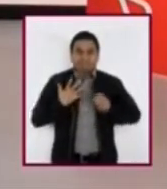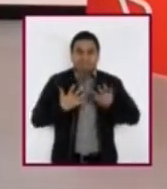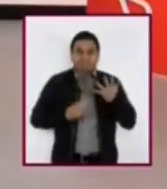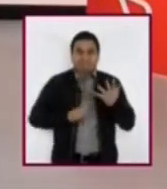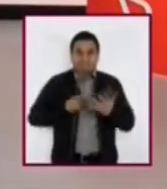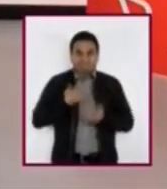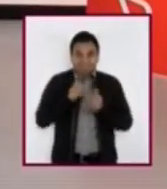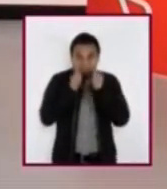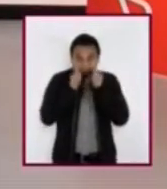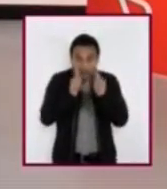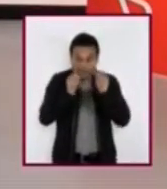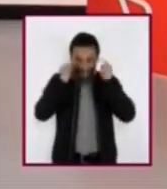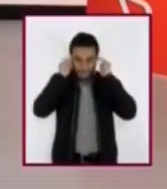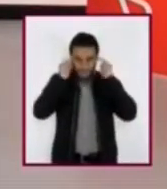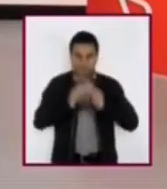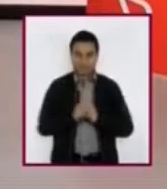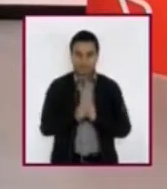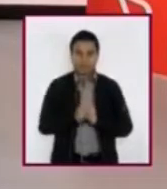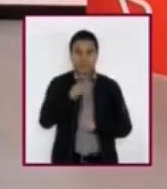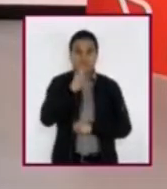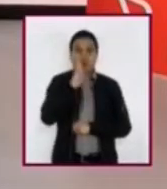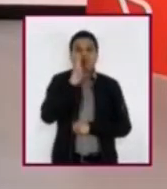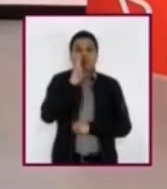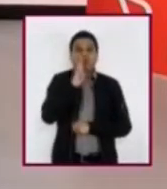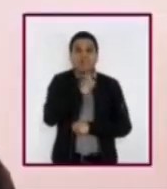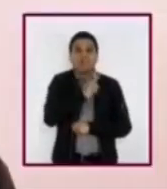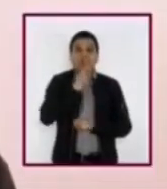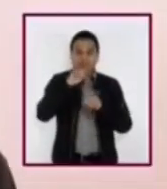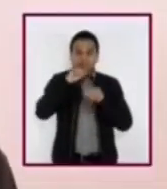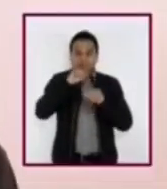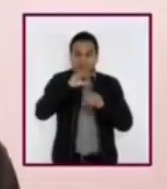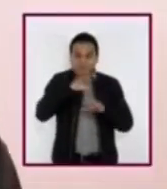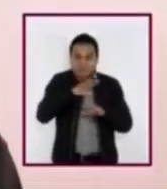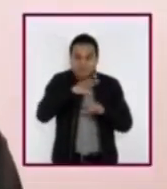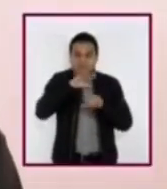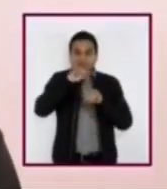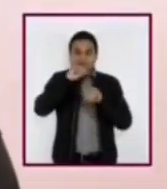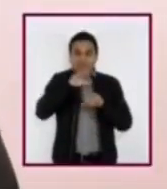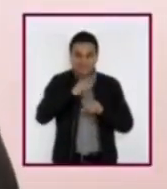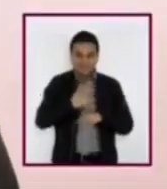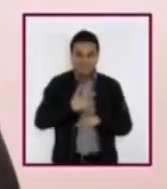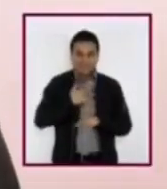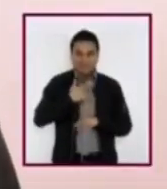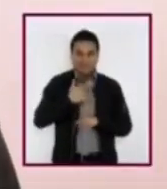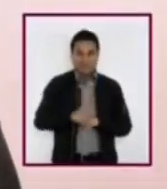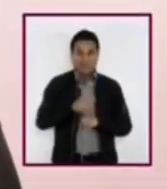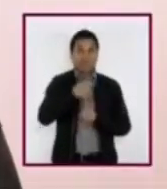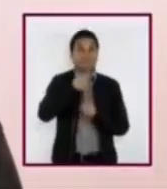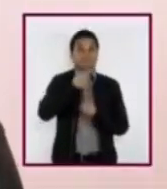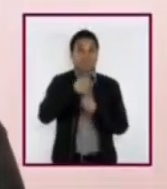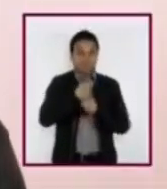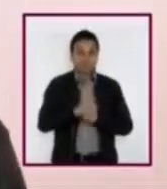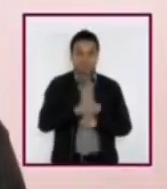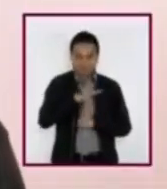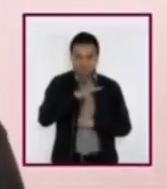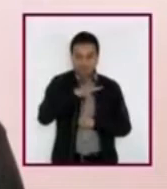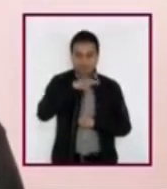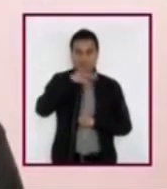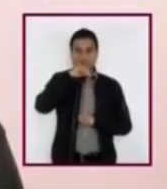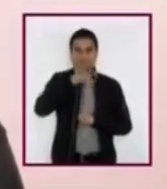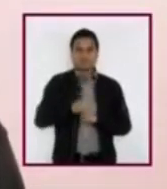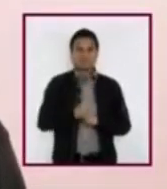Primero, vamos a sentir nuestra respiración. Metan aire en sus pulmones por tres segundos.